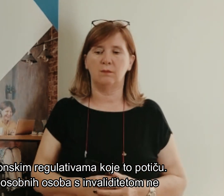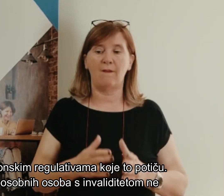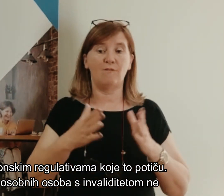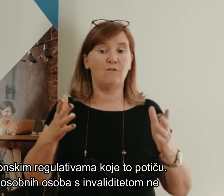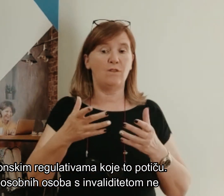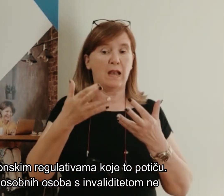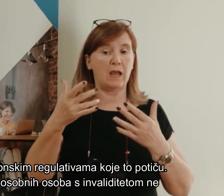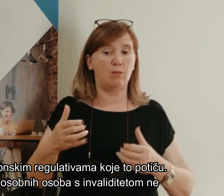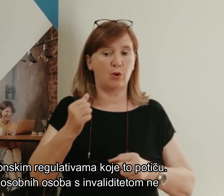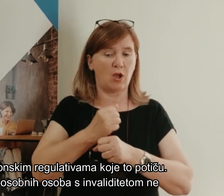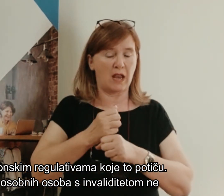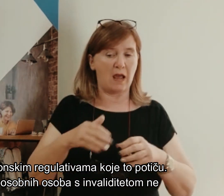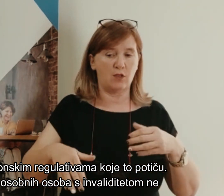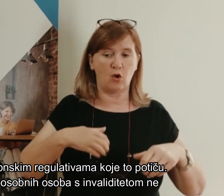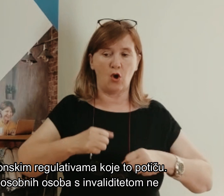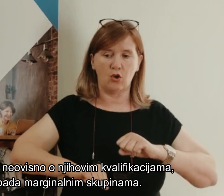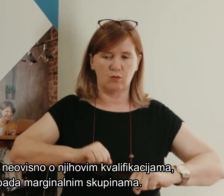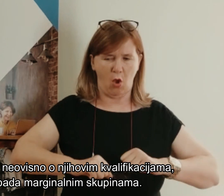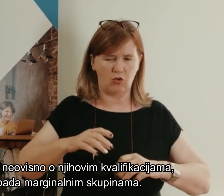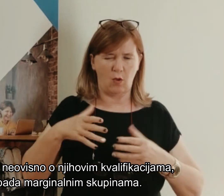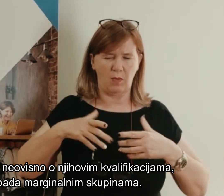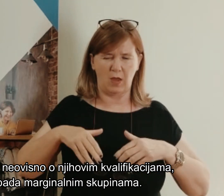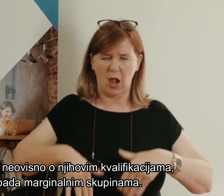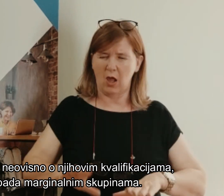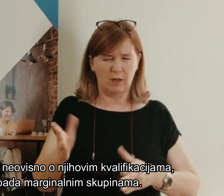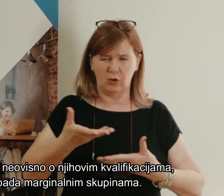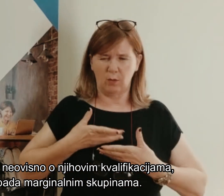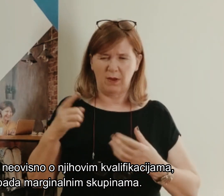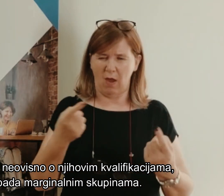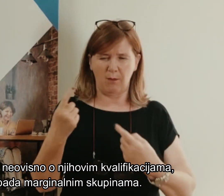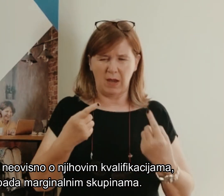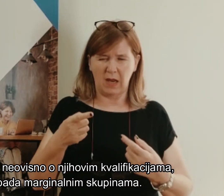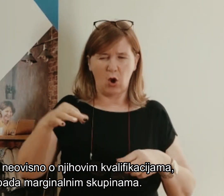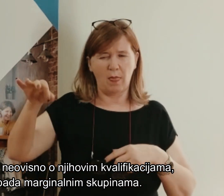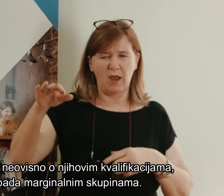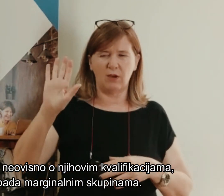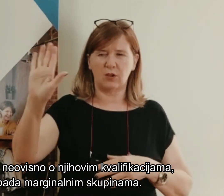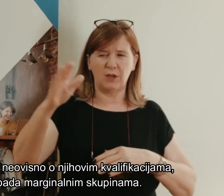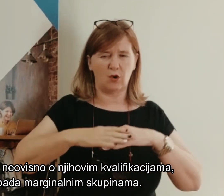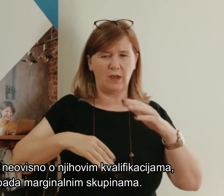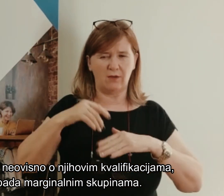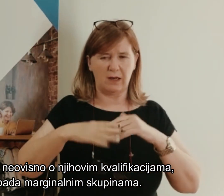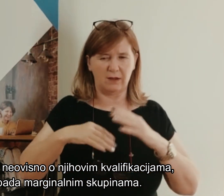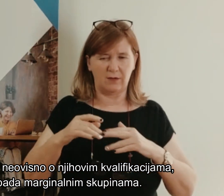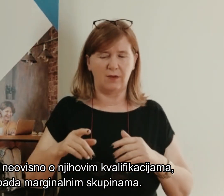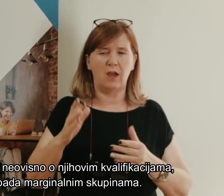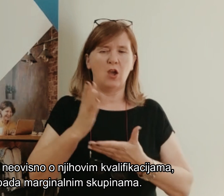radnosposobnih osoba s invaliditetom ne uspjeva dobiti priliku, neovisno o njihovim kvalifikacijama, te još uvijek pripada